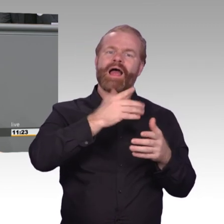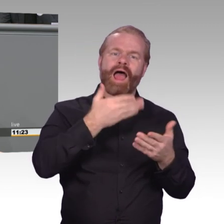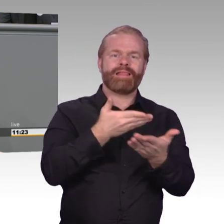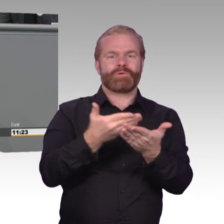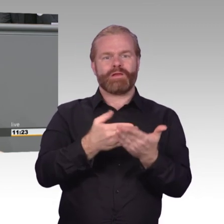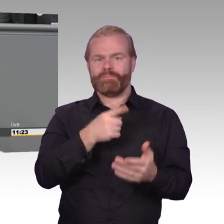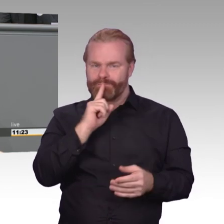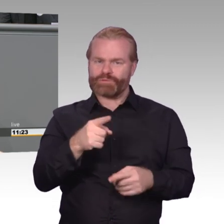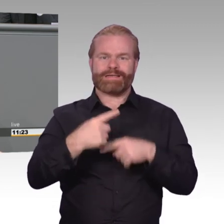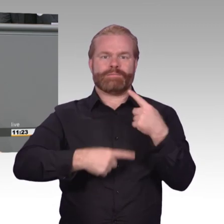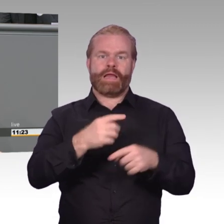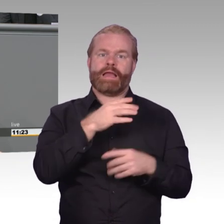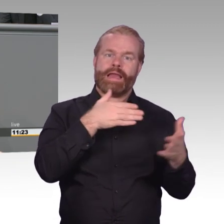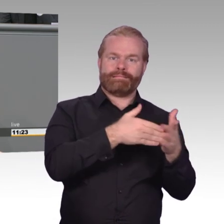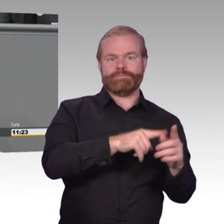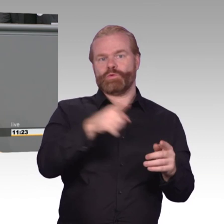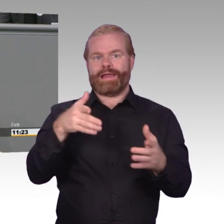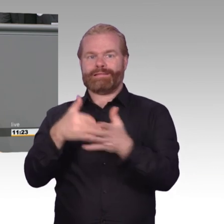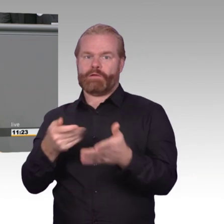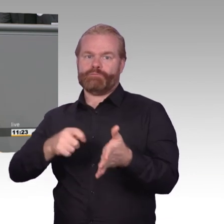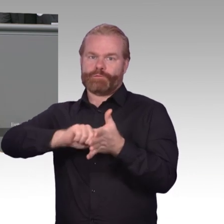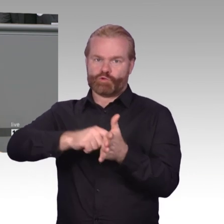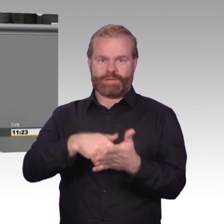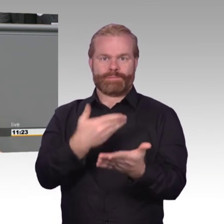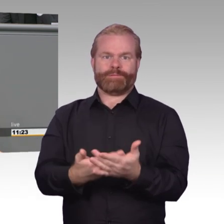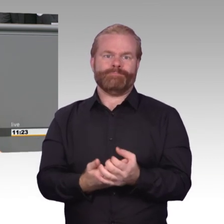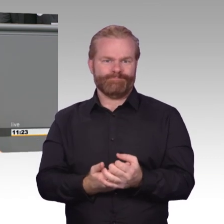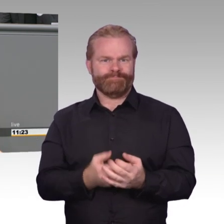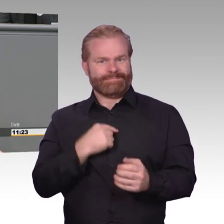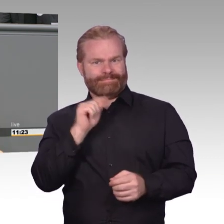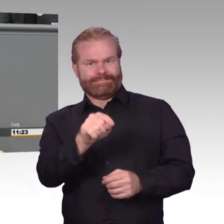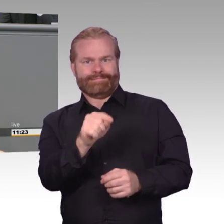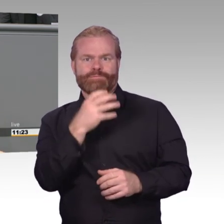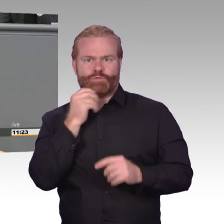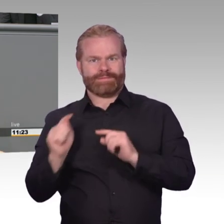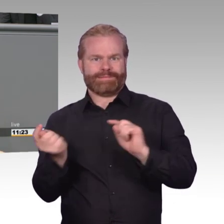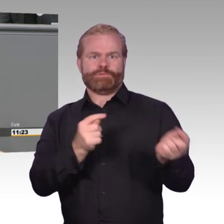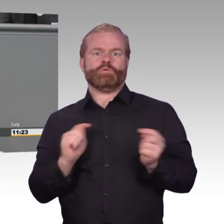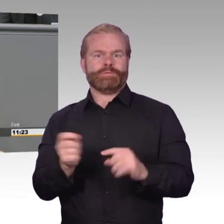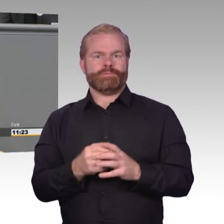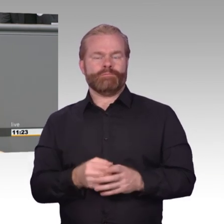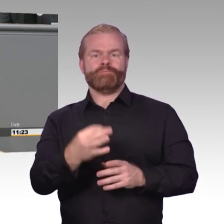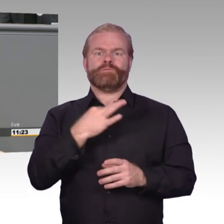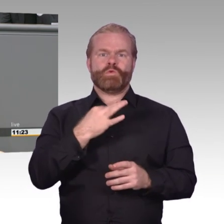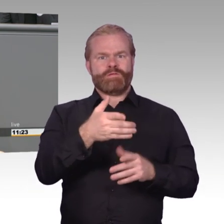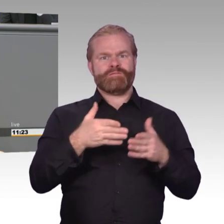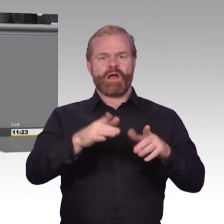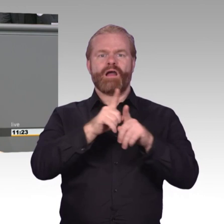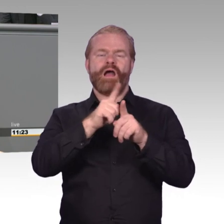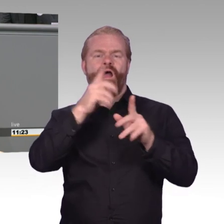erinnern uns an Herrn der Maizier. Der Staat sollte allzeit vollen Zugriff auf alle Daten bekommen. Ein interessantes Verständnis von